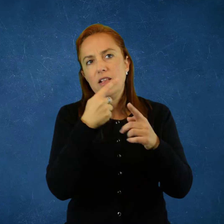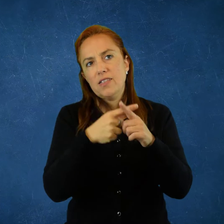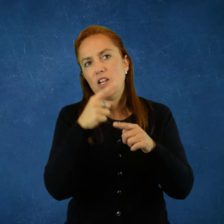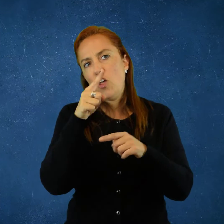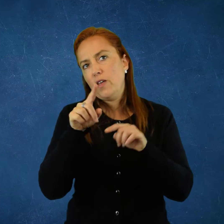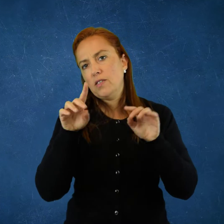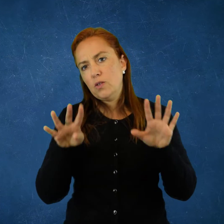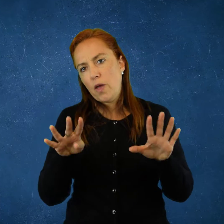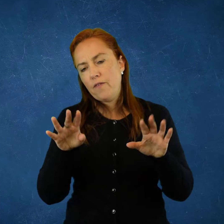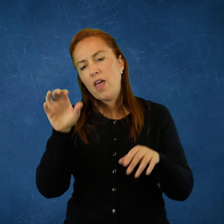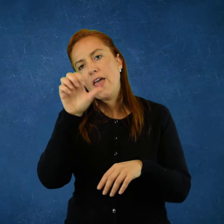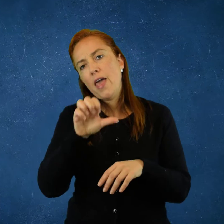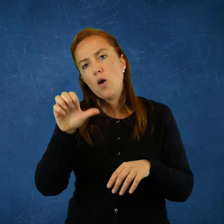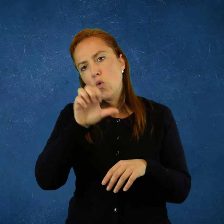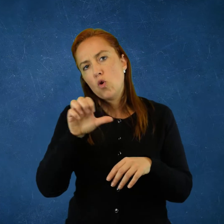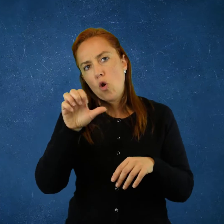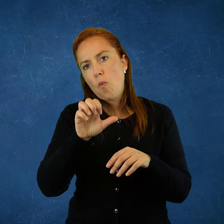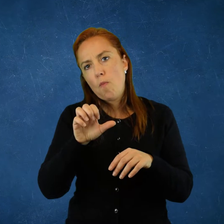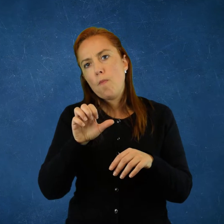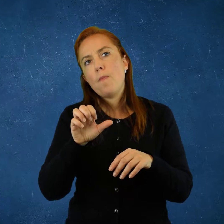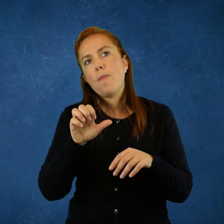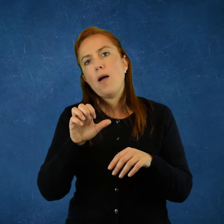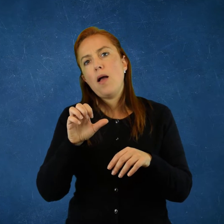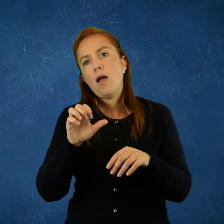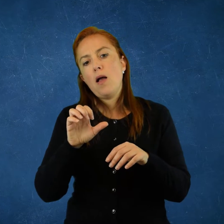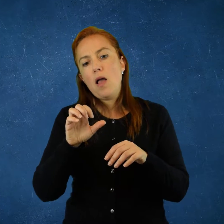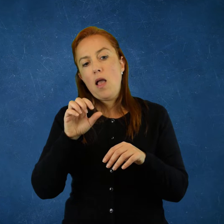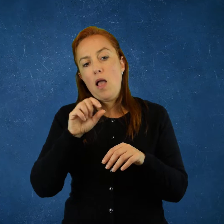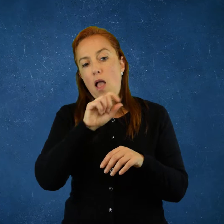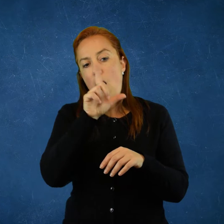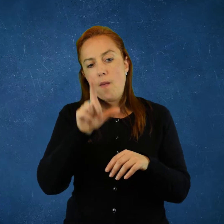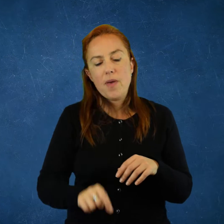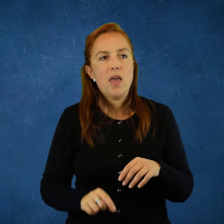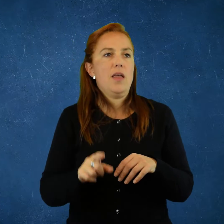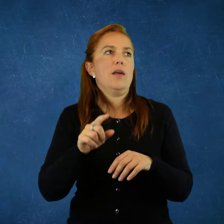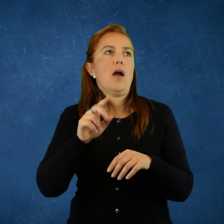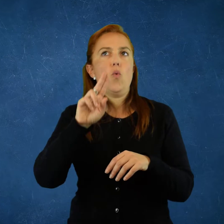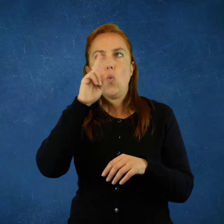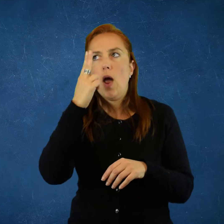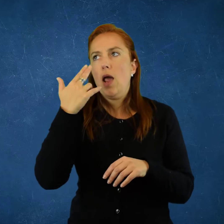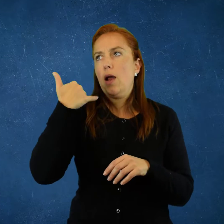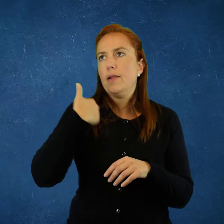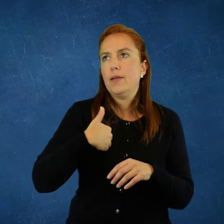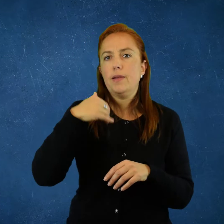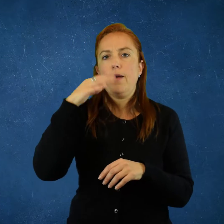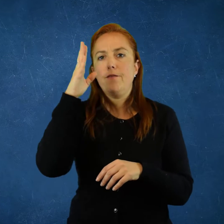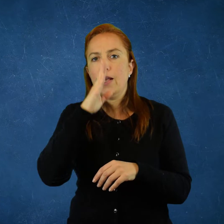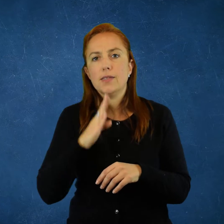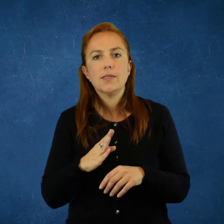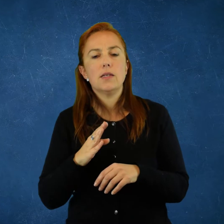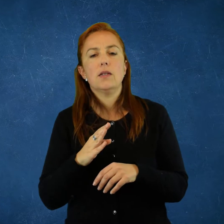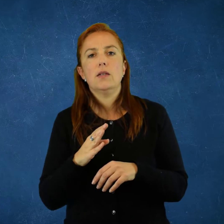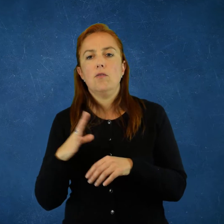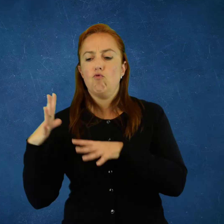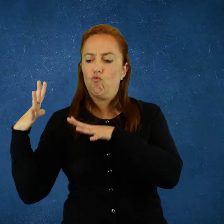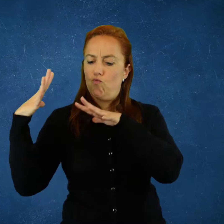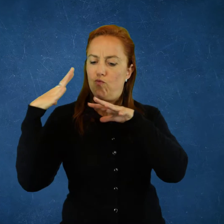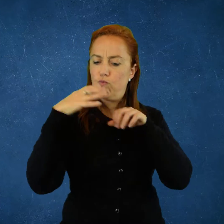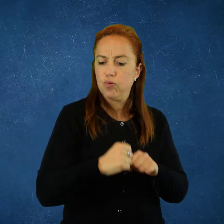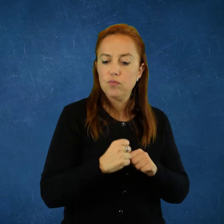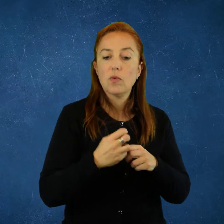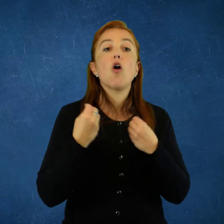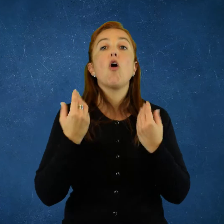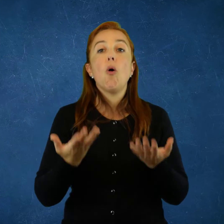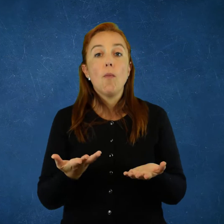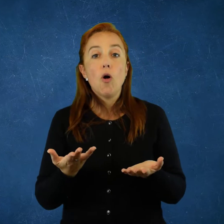siglo XIX europeo, final del siglo XIX, Europa avanzó sobre América, por ejemplo, Uruguay,